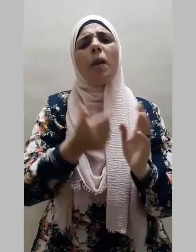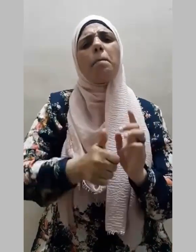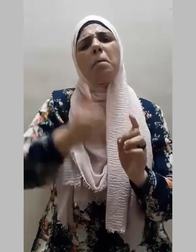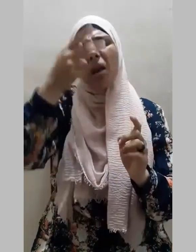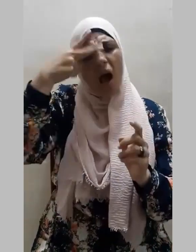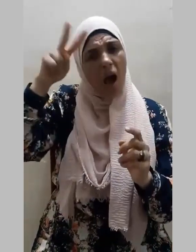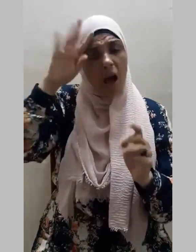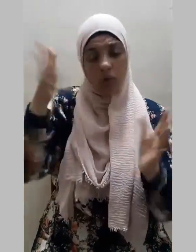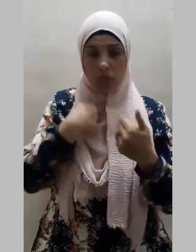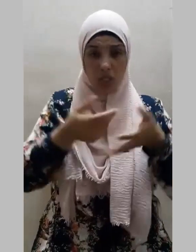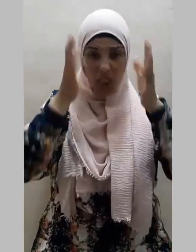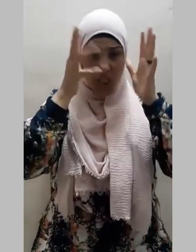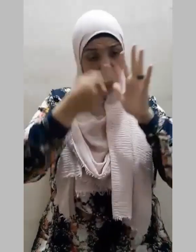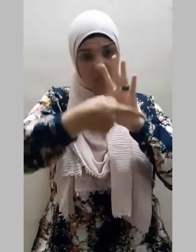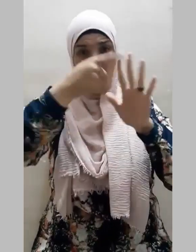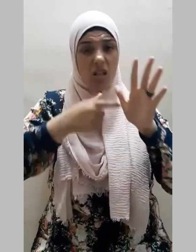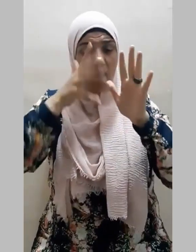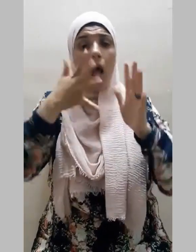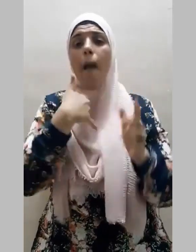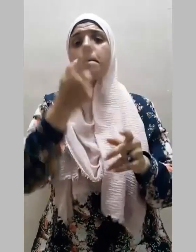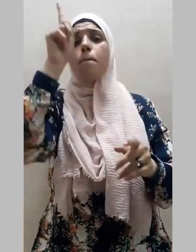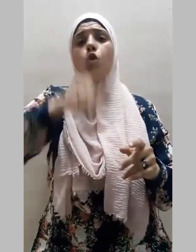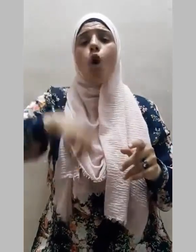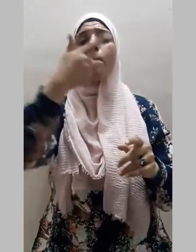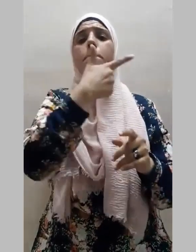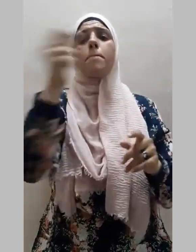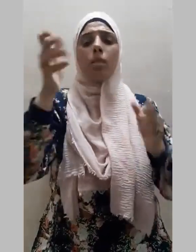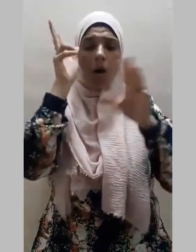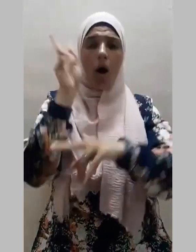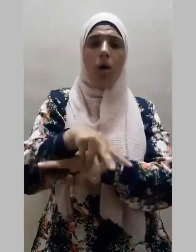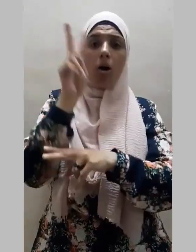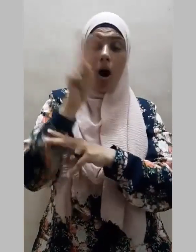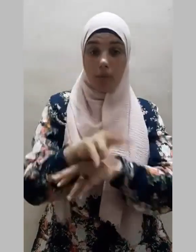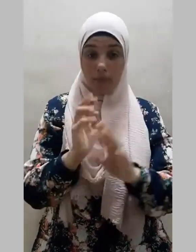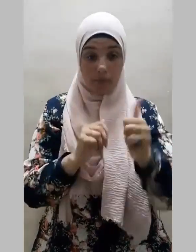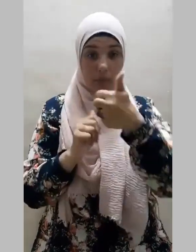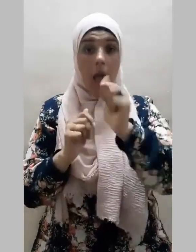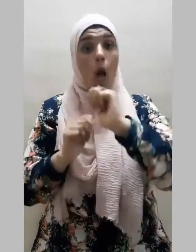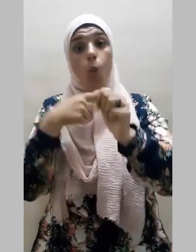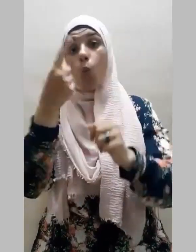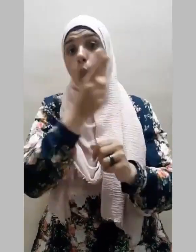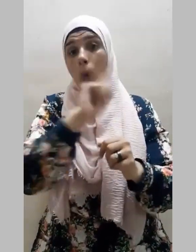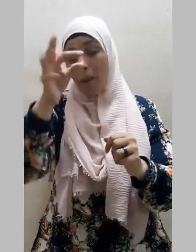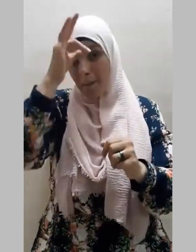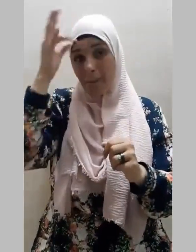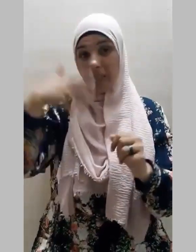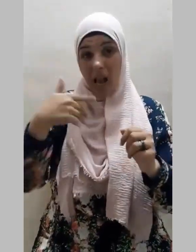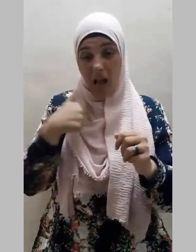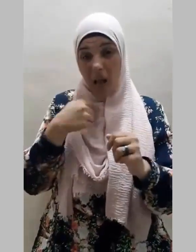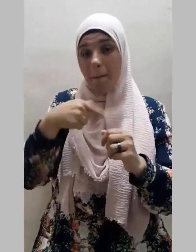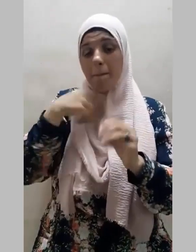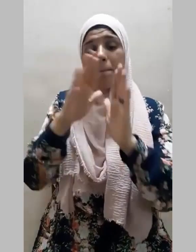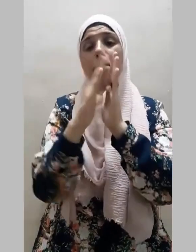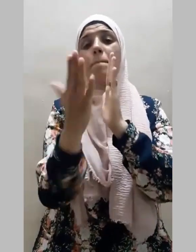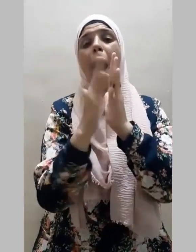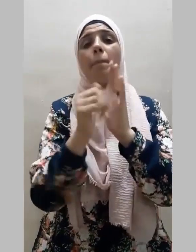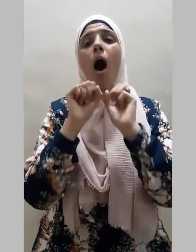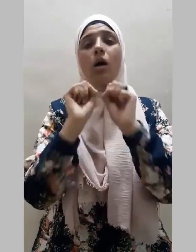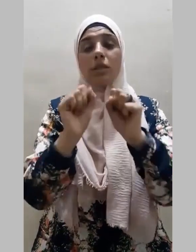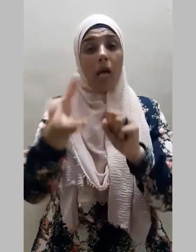تصلي مئة ركعة ولا أن تغدوا فتعلم بابا من العلم عمل